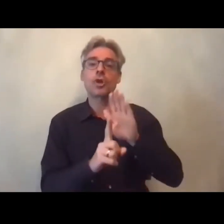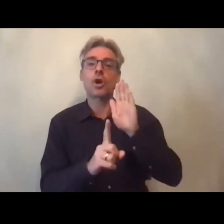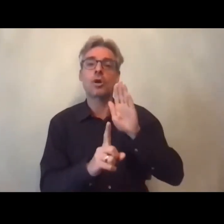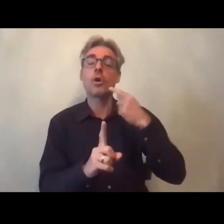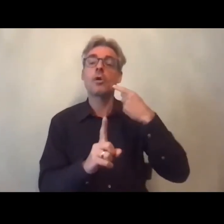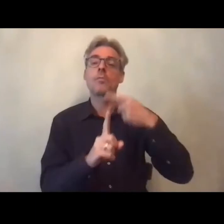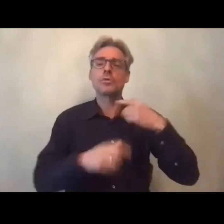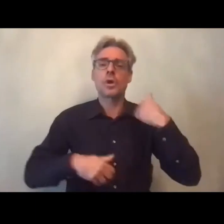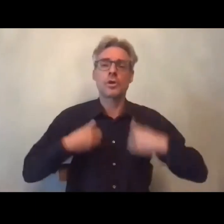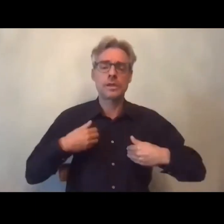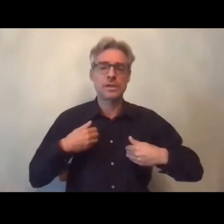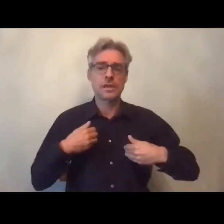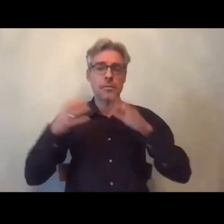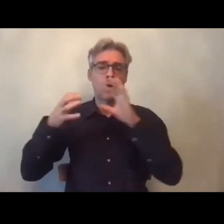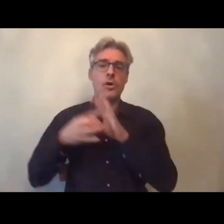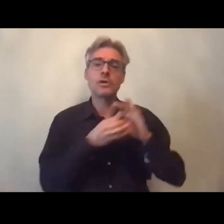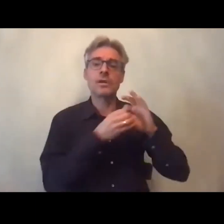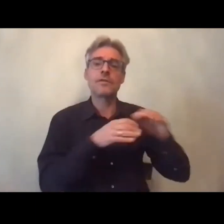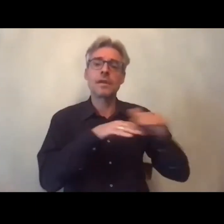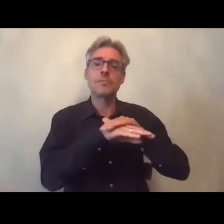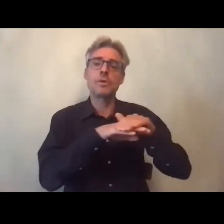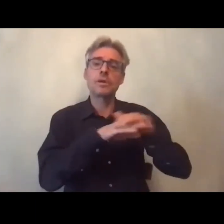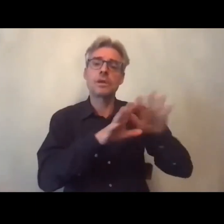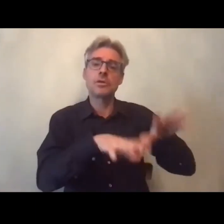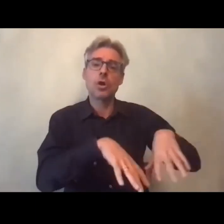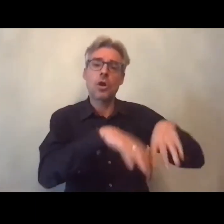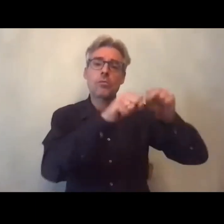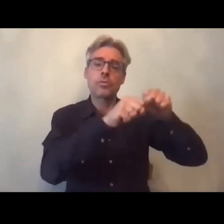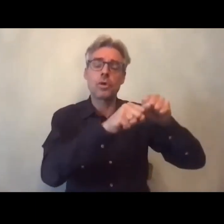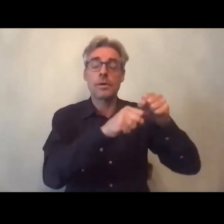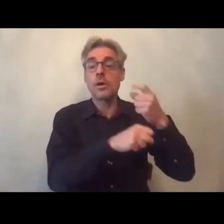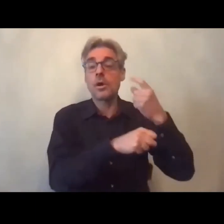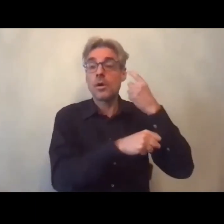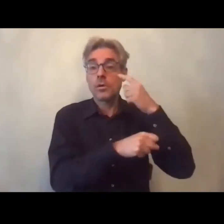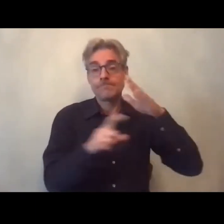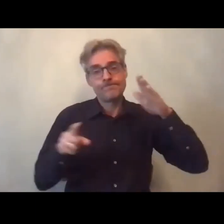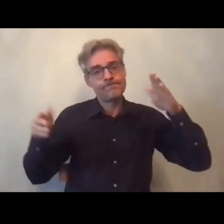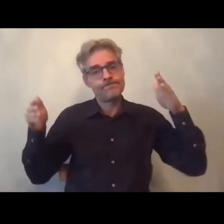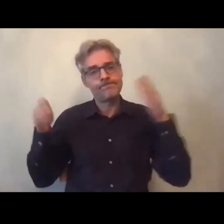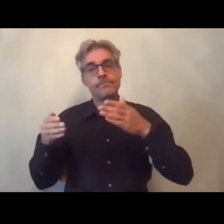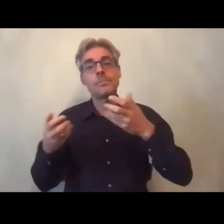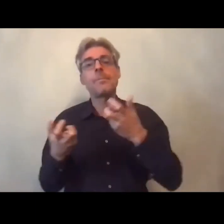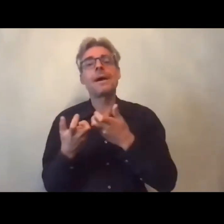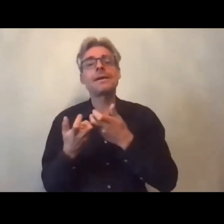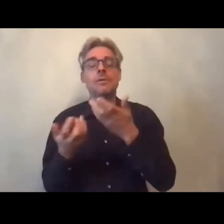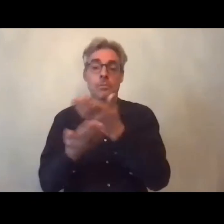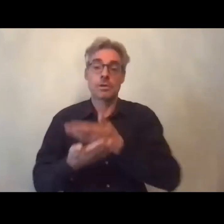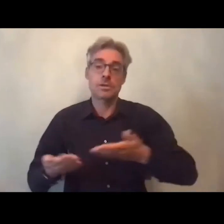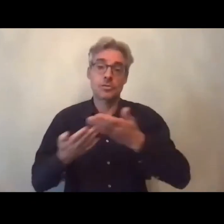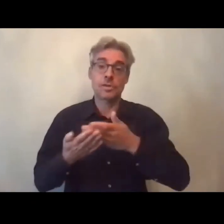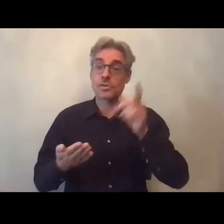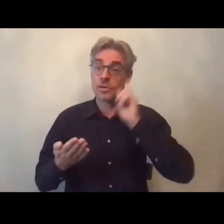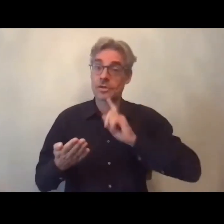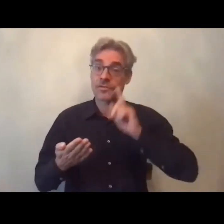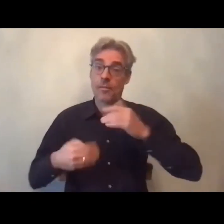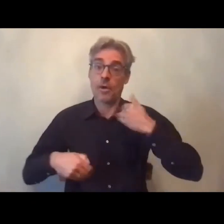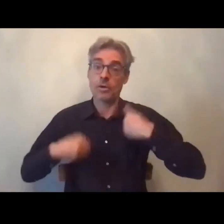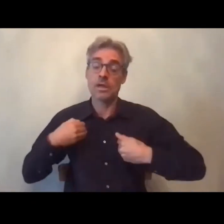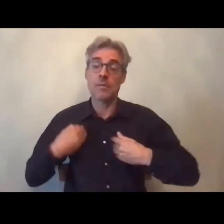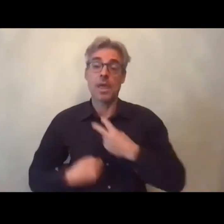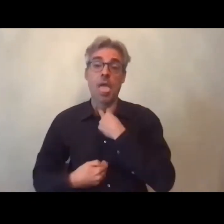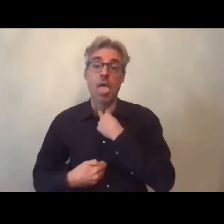l'emploi donc avec une focale spécifique sur la situation des femmes handicapées